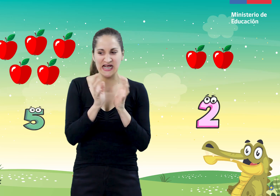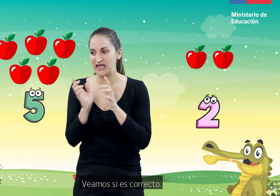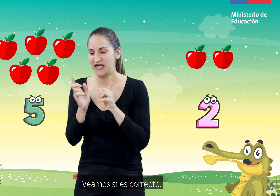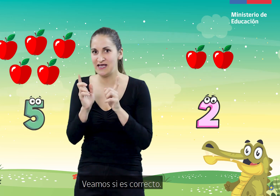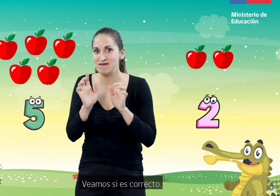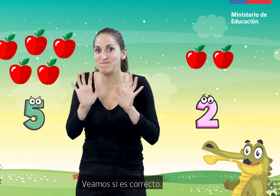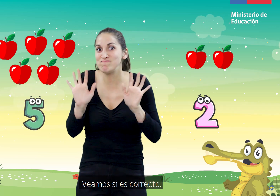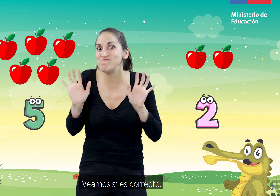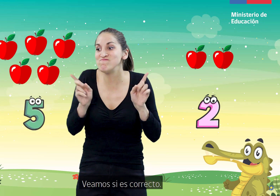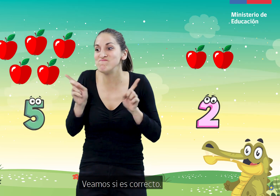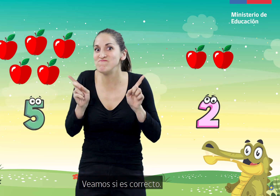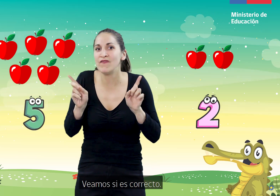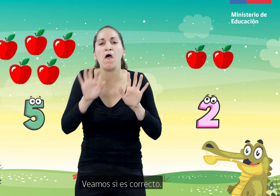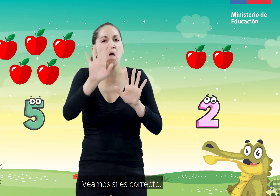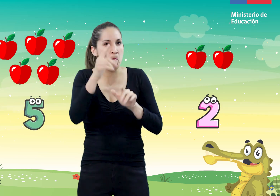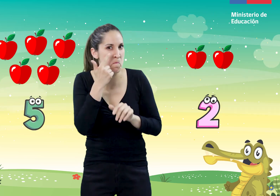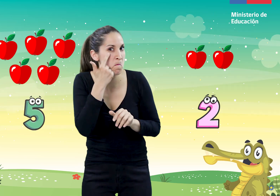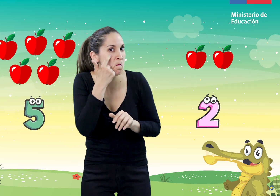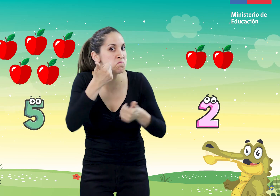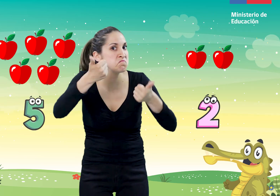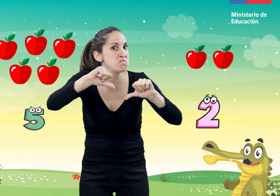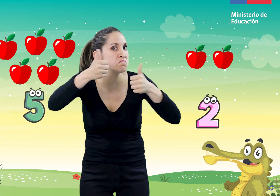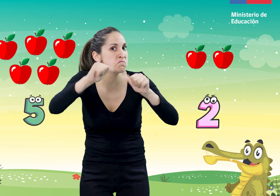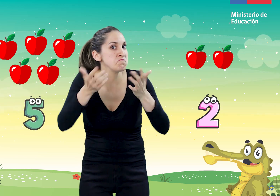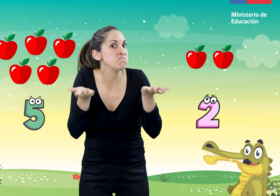¡Veamos si es correcto! ¡Sí! ¿Qué grupo manzanas se comerá